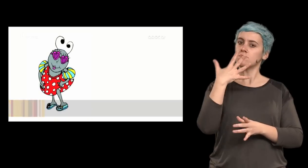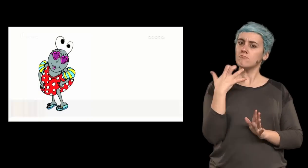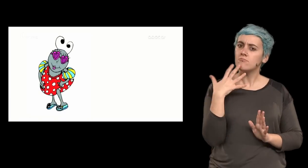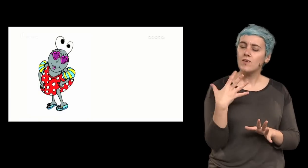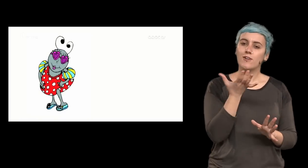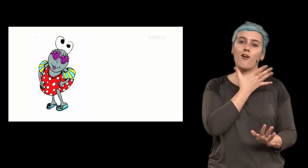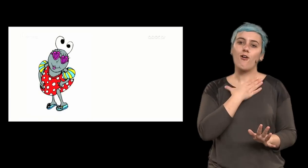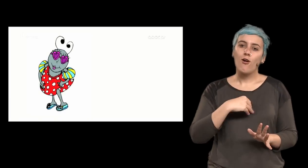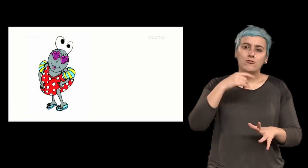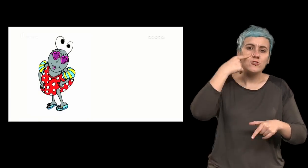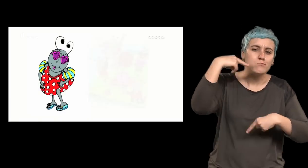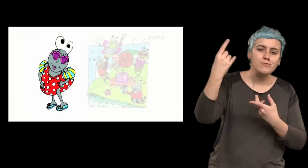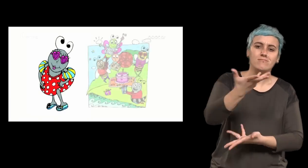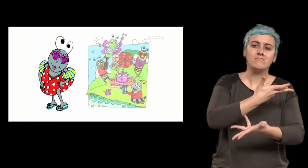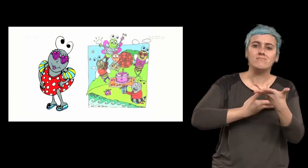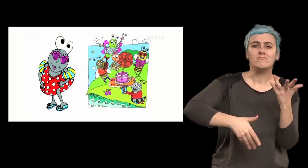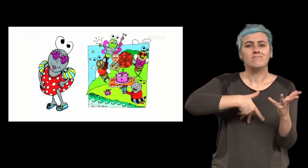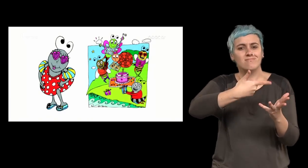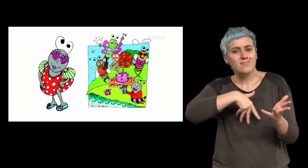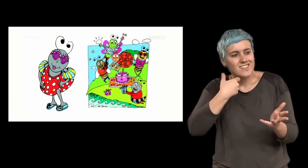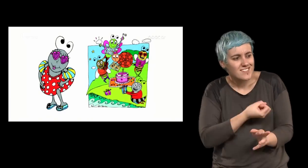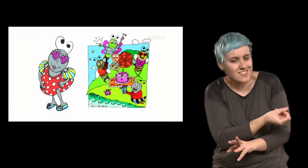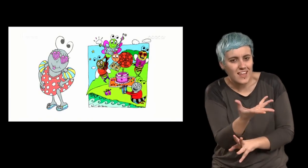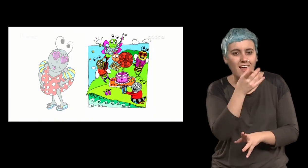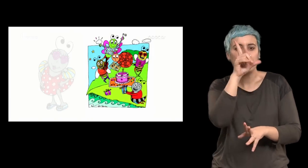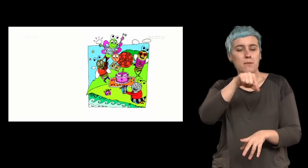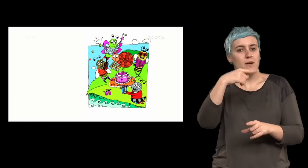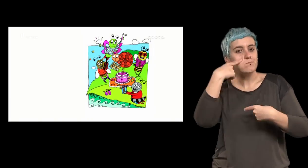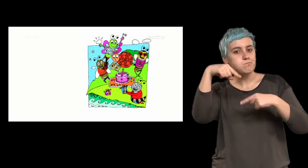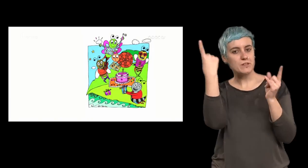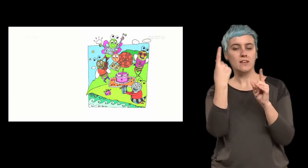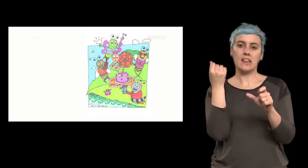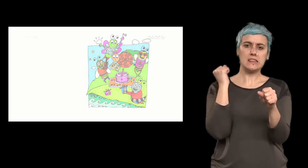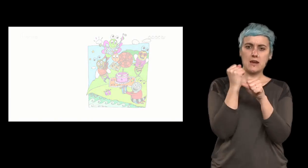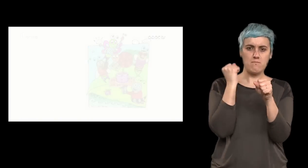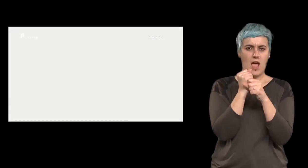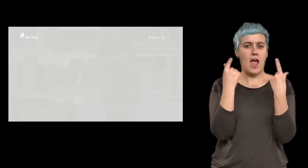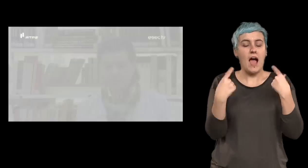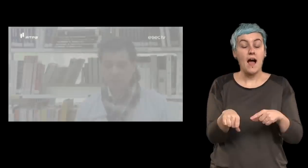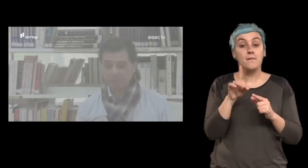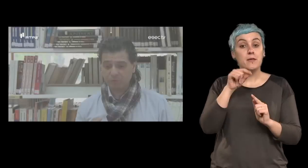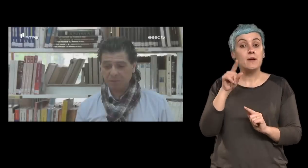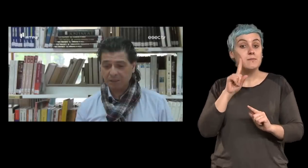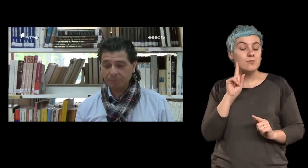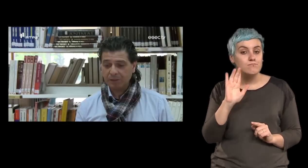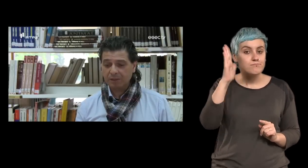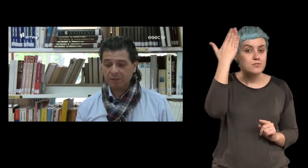partilhar que gosta que é solidária que é o símbolo do trabalho e fundamentalmente que é uma formiga que